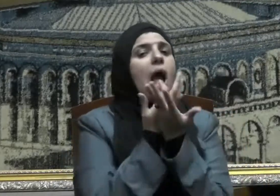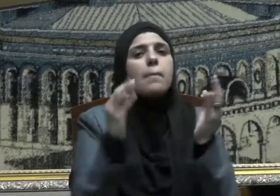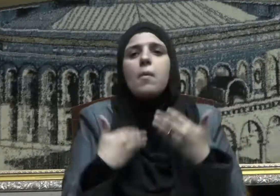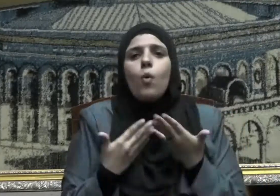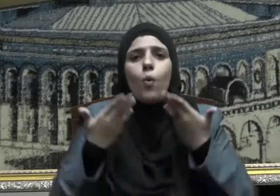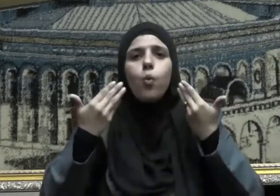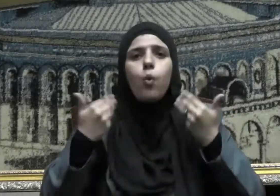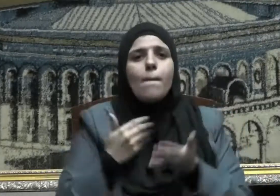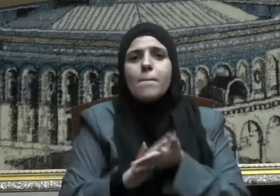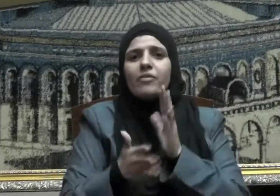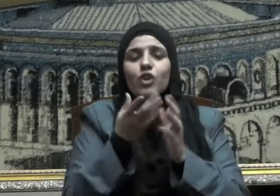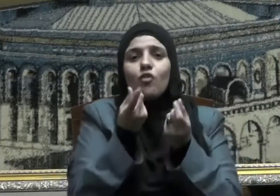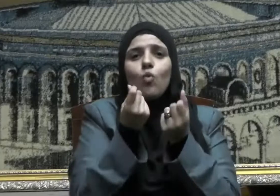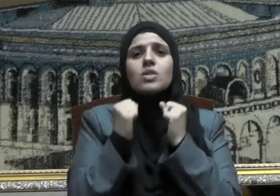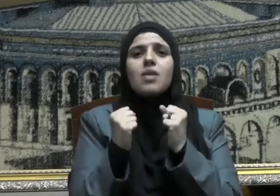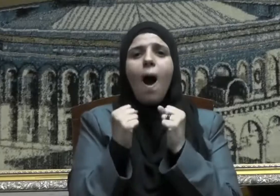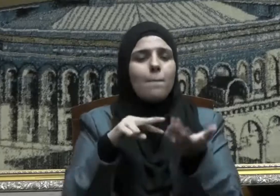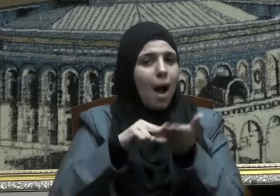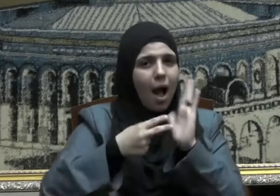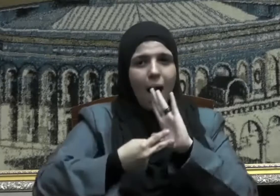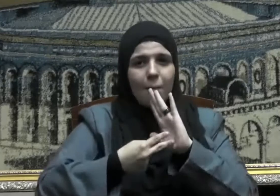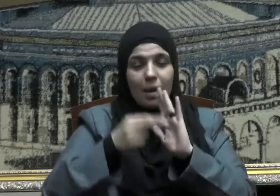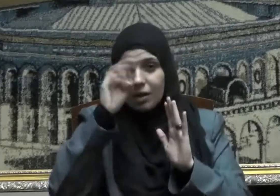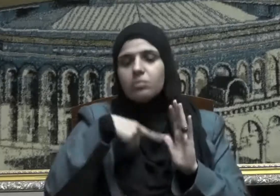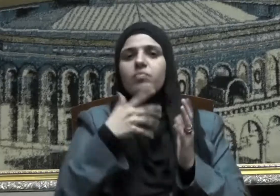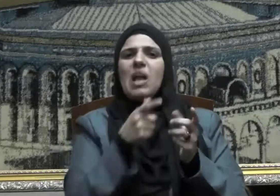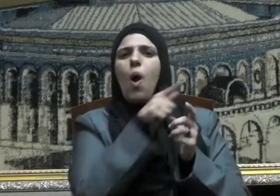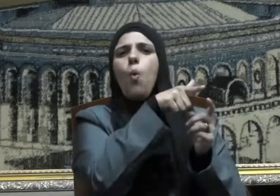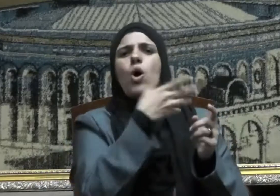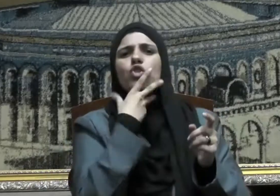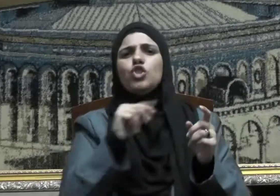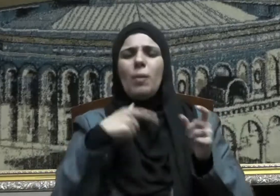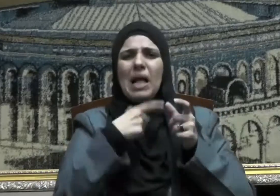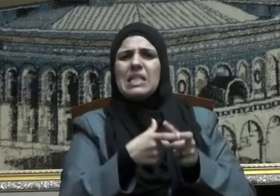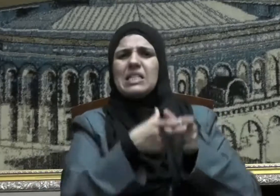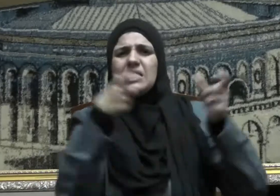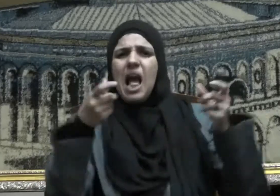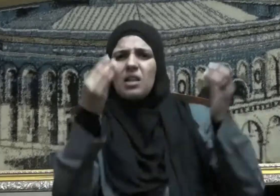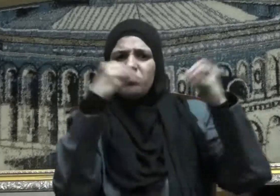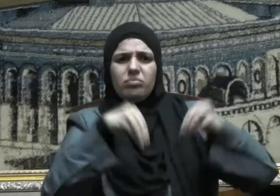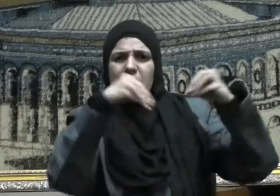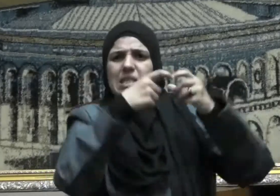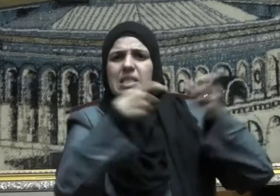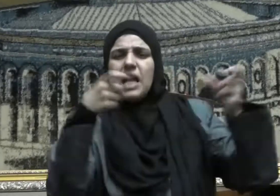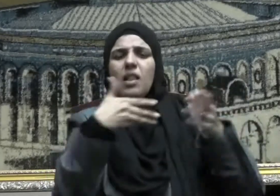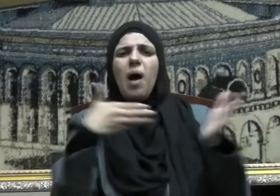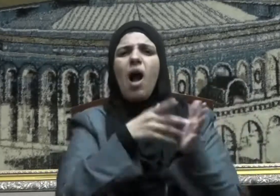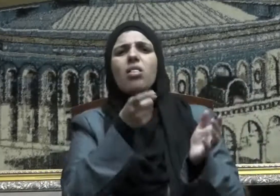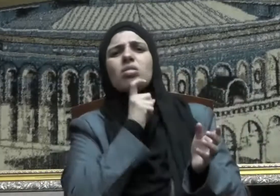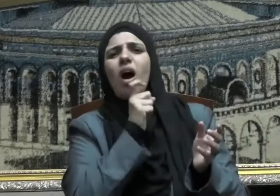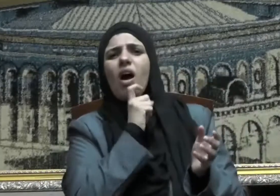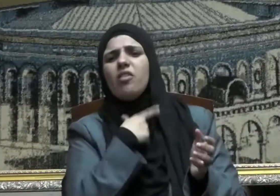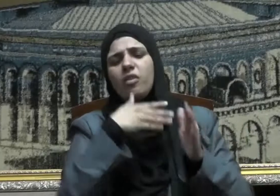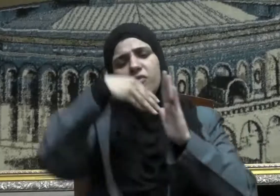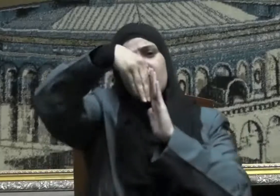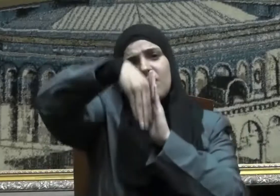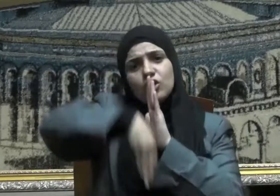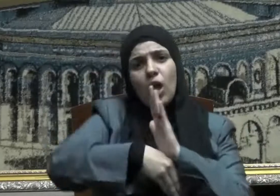موارد الدولة وإمكاناتها فهي الكثرة التي وصفها نبينا صلى الله